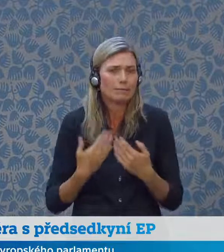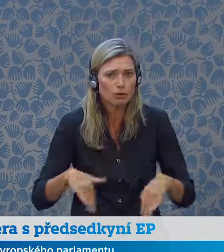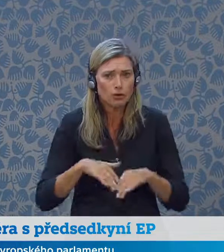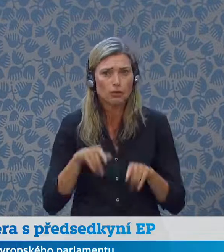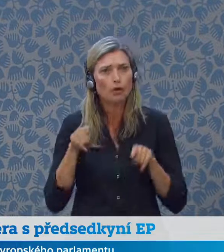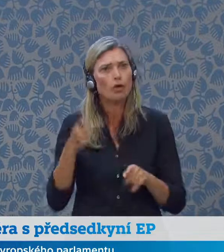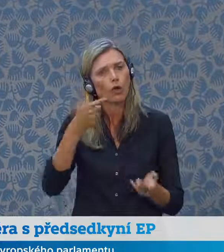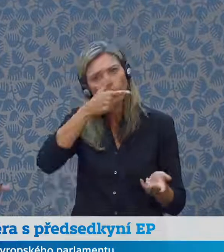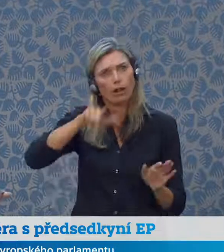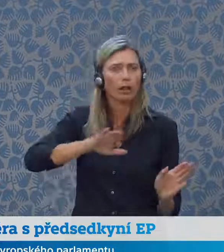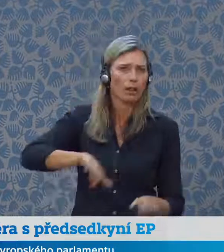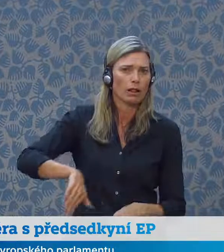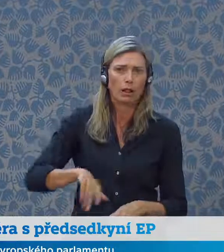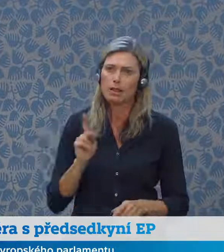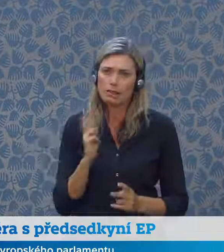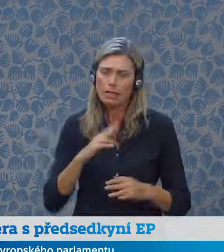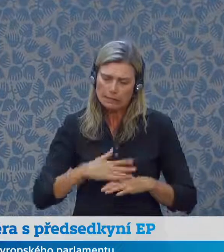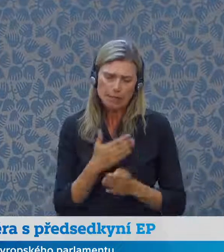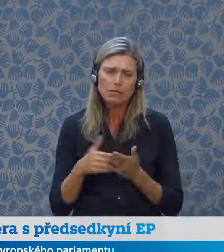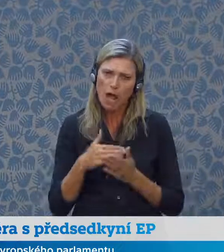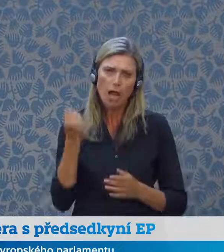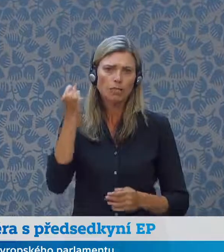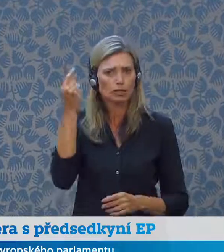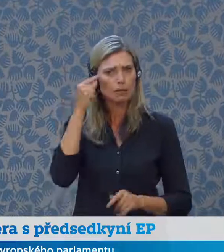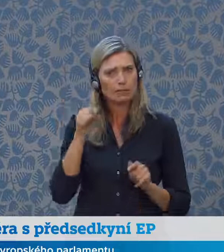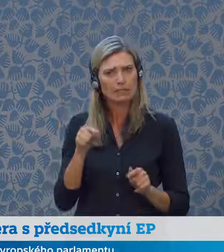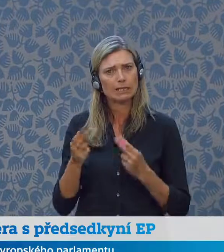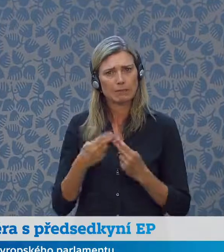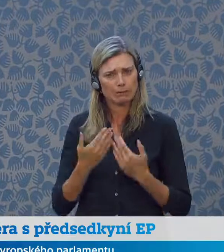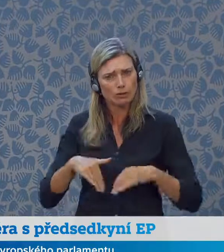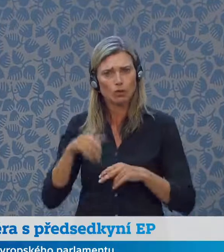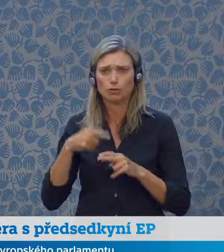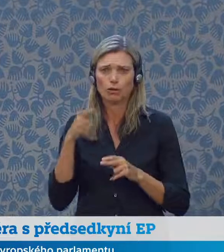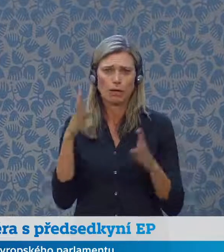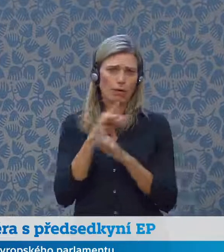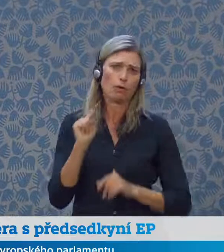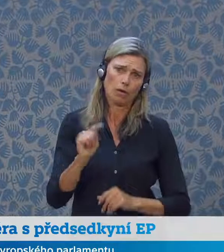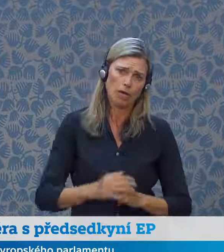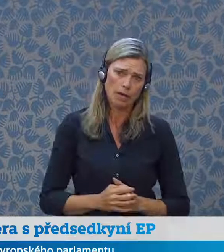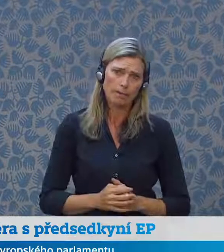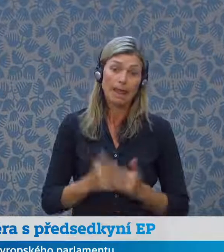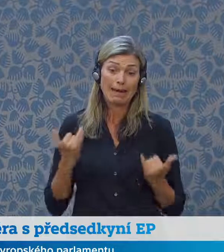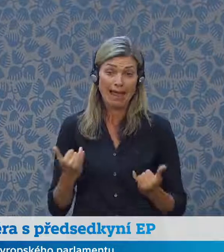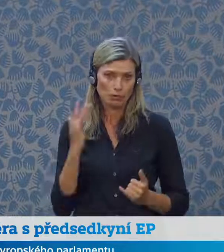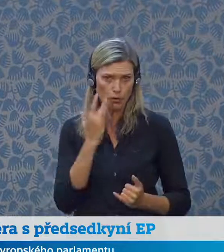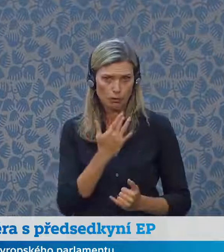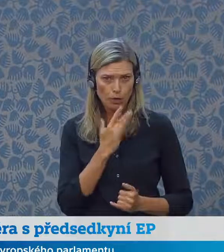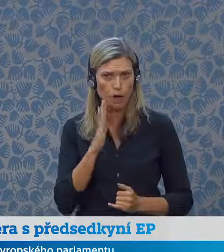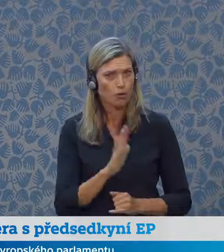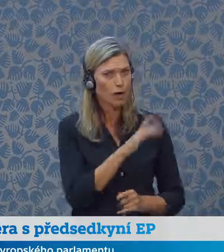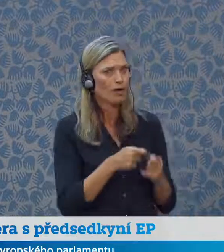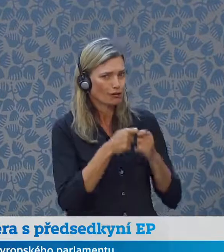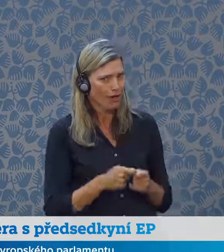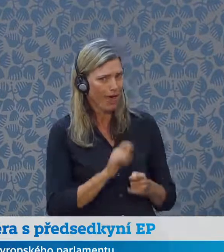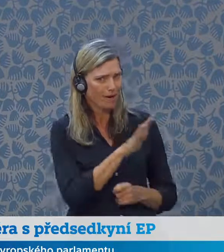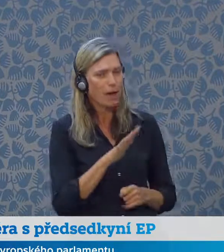nesmíme tuto příležitost promarnit. My dnes odpoledne budeme mít možnost ještě jednat s členy vašeho